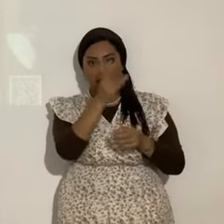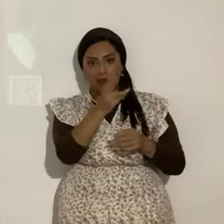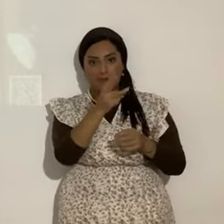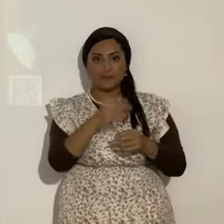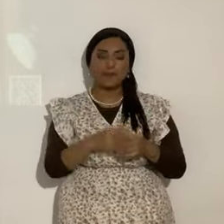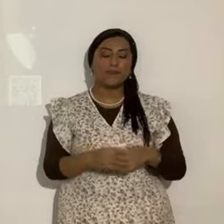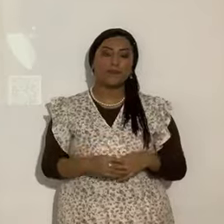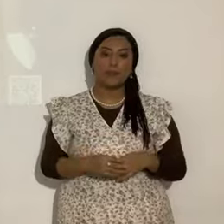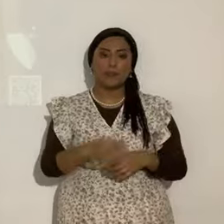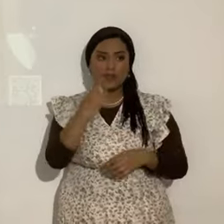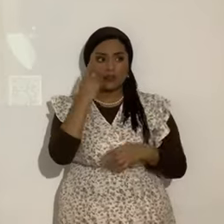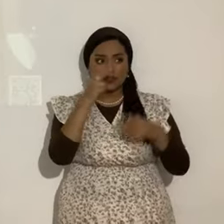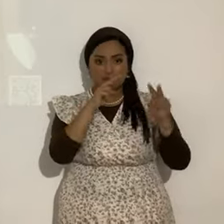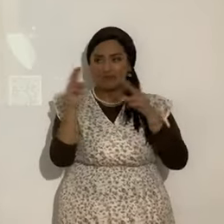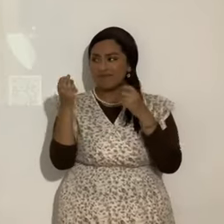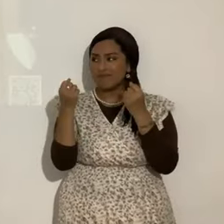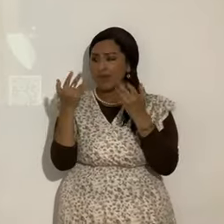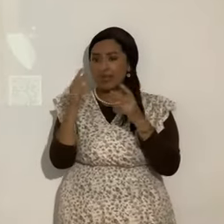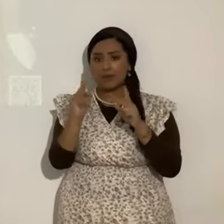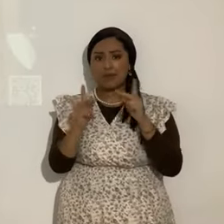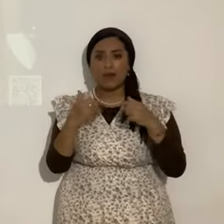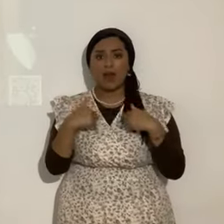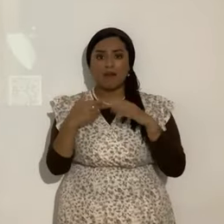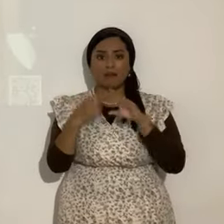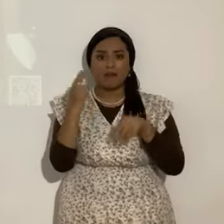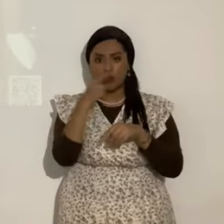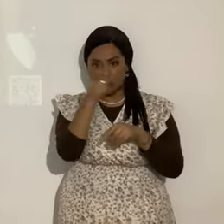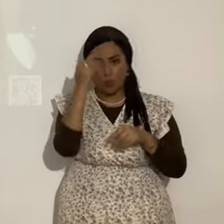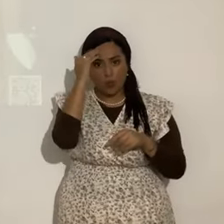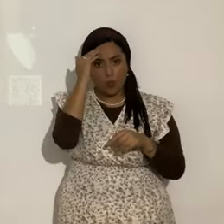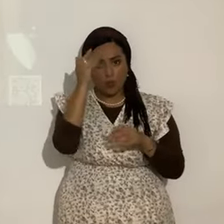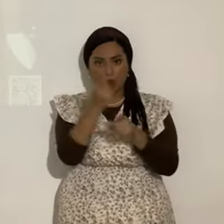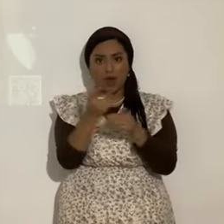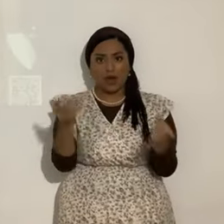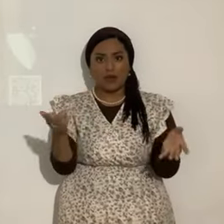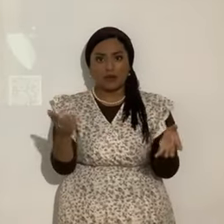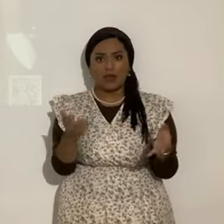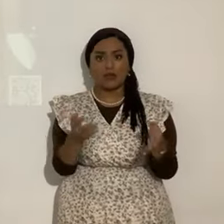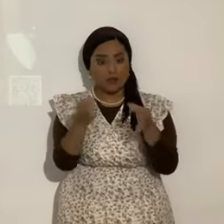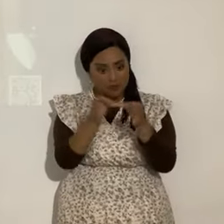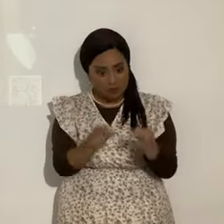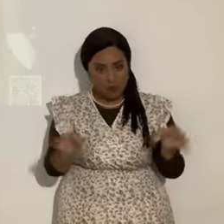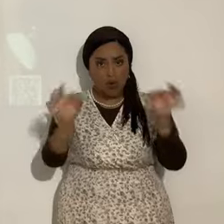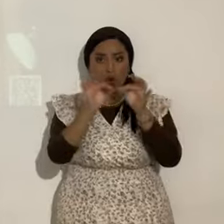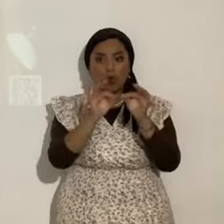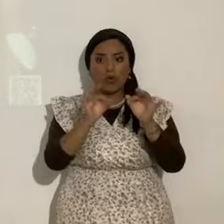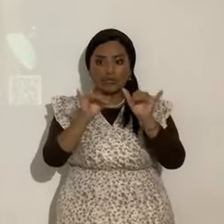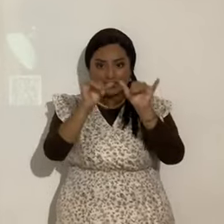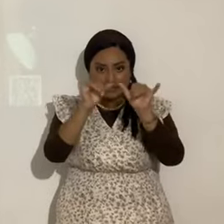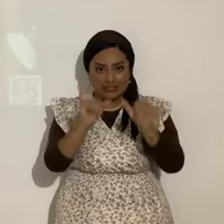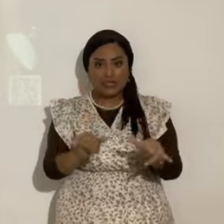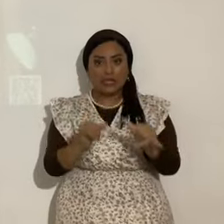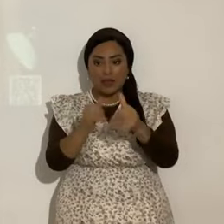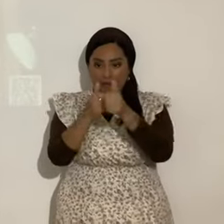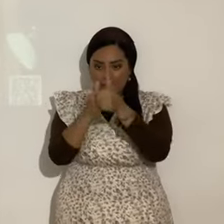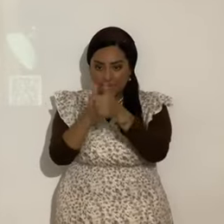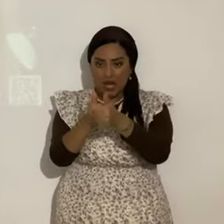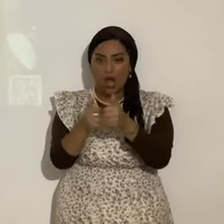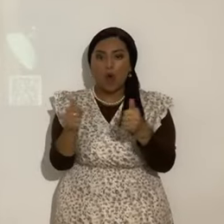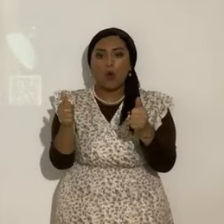Ve cuánta gente ha apostatado. El continuar en la verdad. Es lo que caracteriza a los